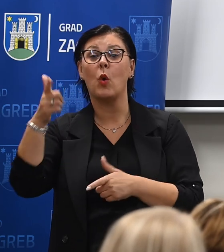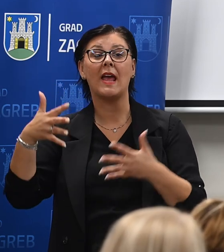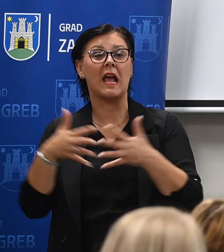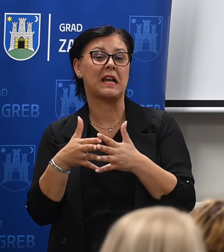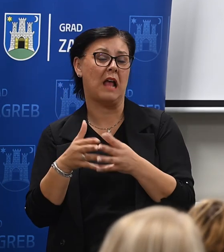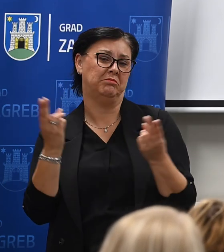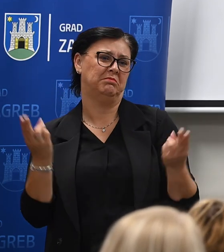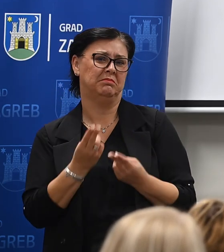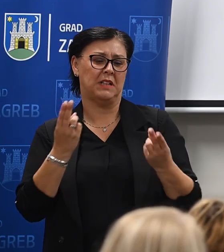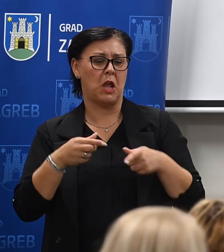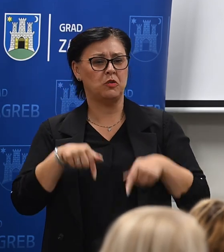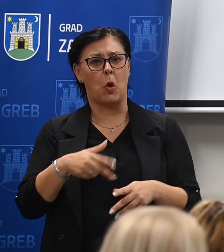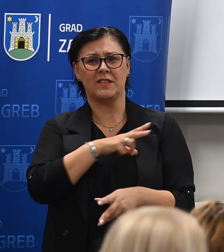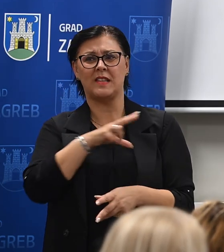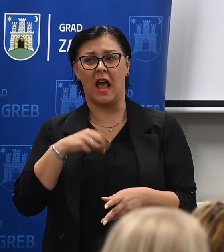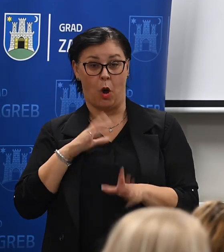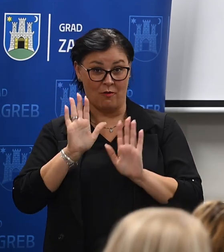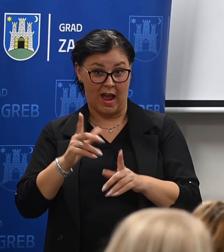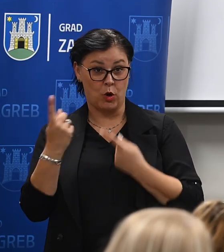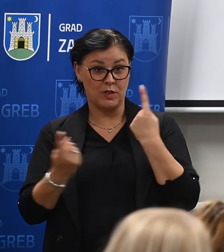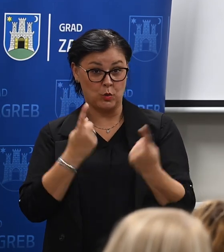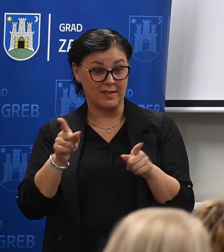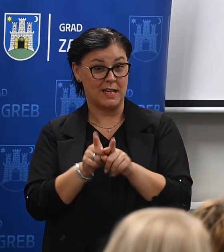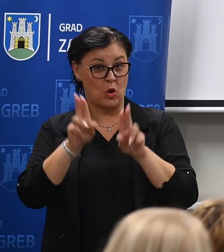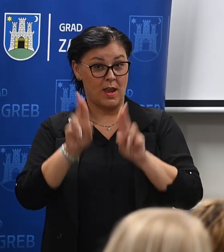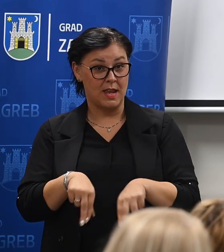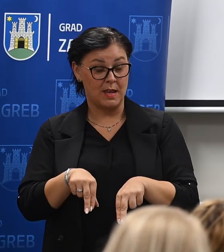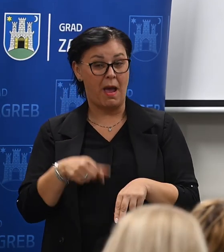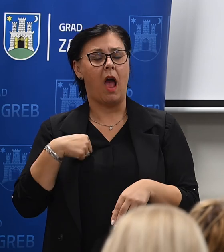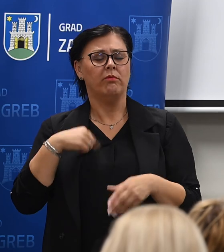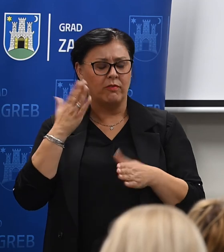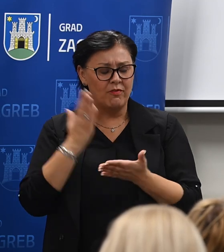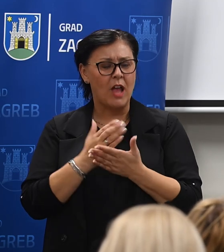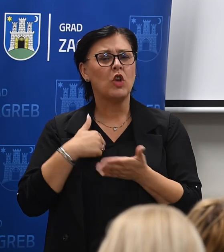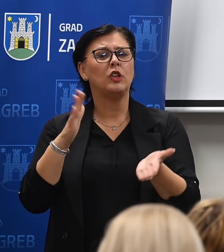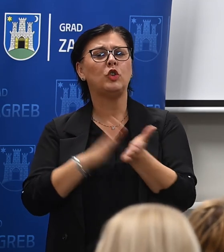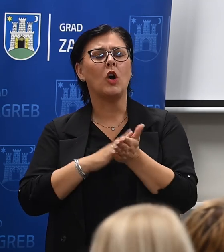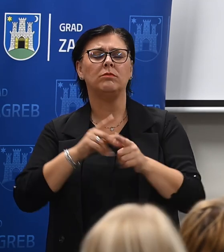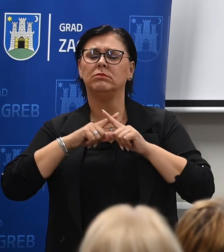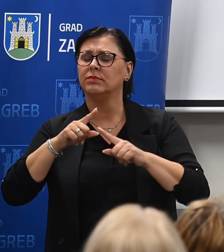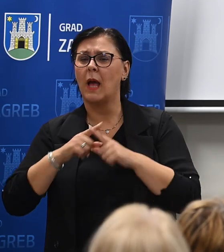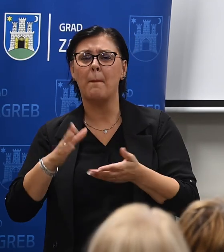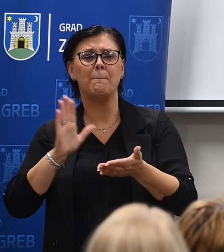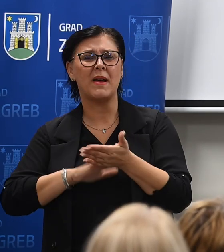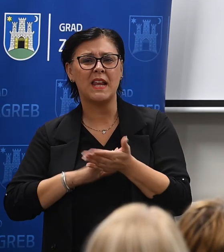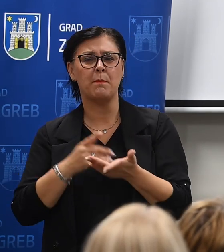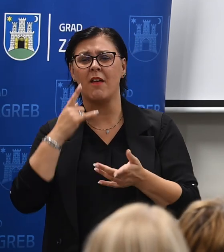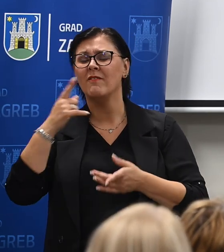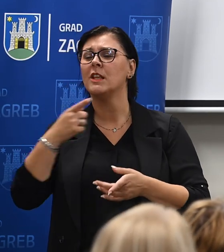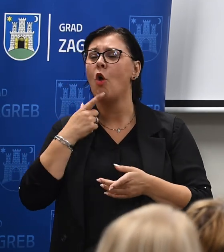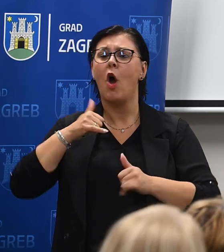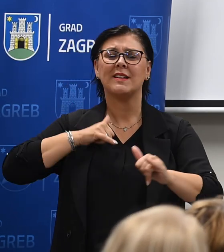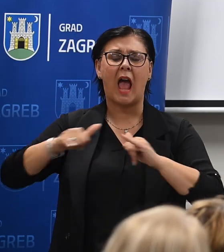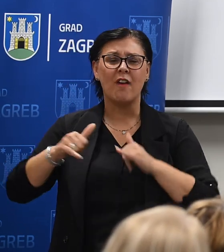srednje veličine ili veliki grad koji ima takvu situaciju. Znači, mislim da smo dokazali na brojnim primjerima. Možemo pogledati, ravnutelje